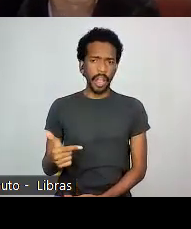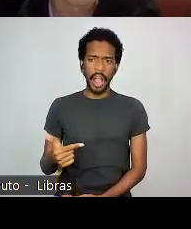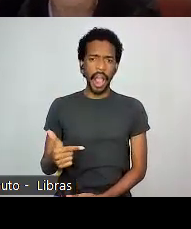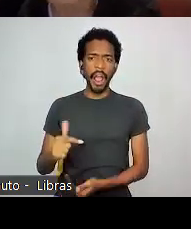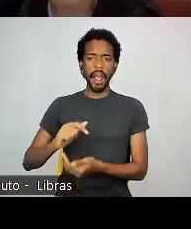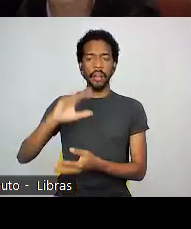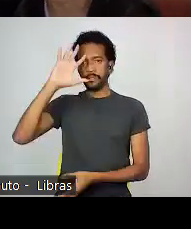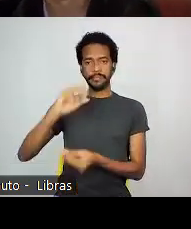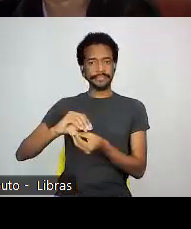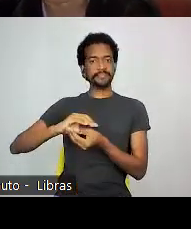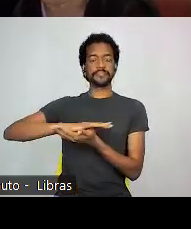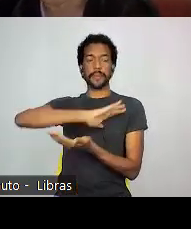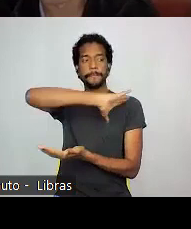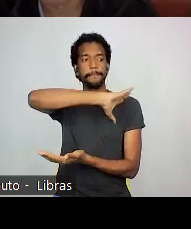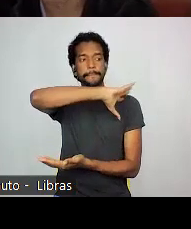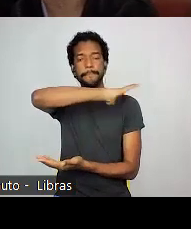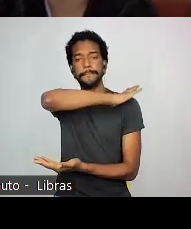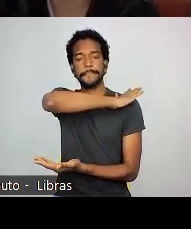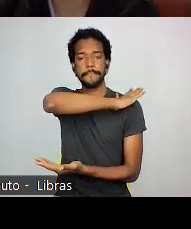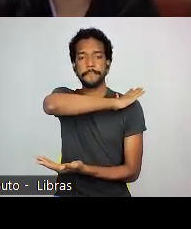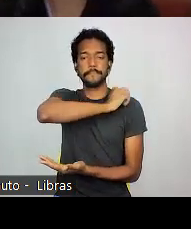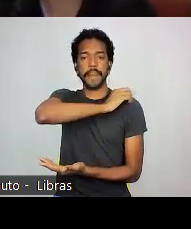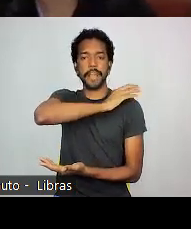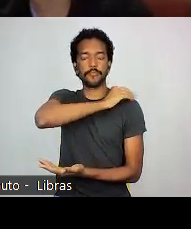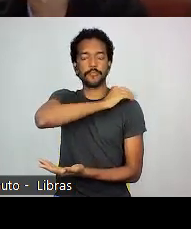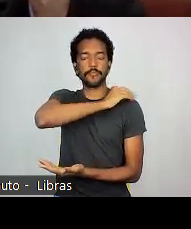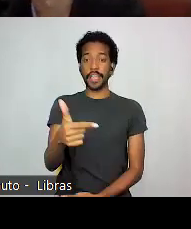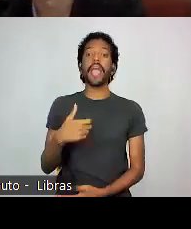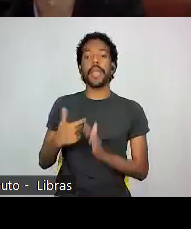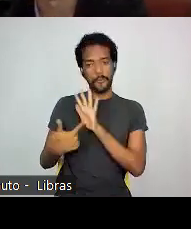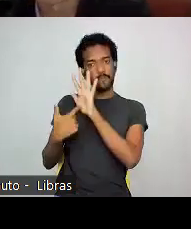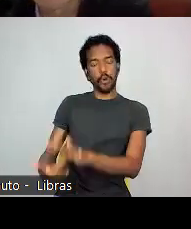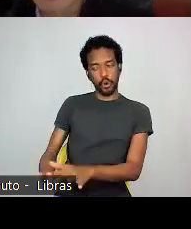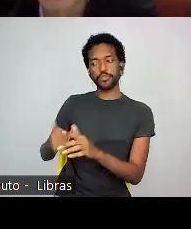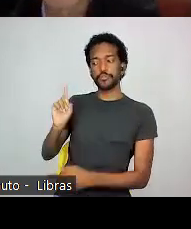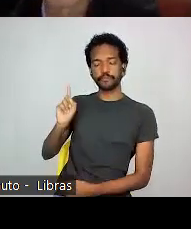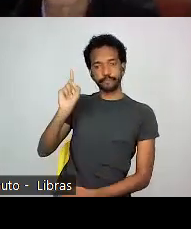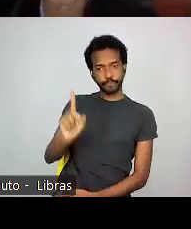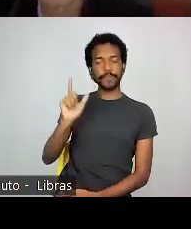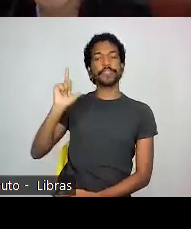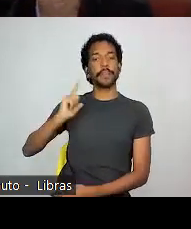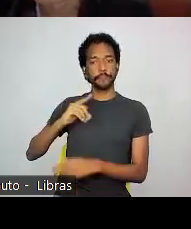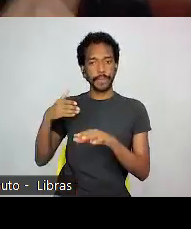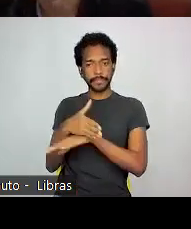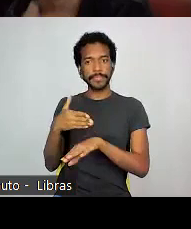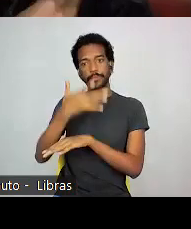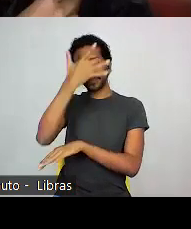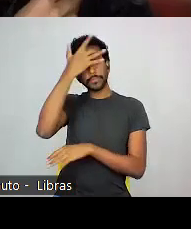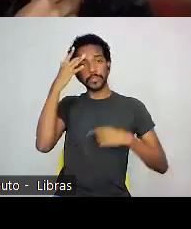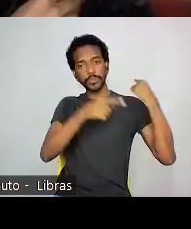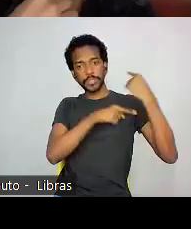preconceitos. e isso eu trouxe ele para mostrar que também tem uma participação de descendentes, mas